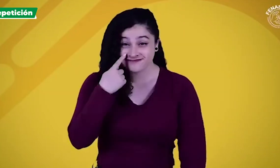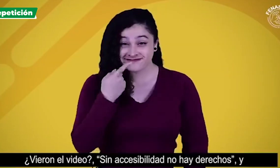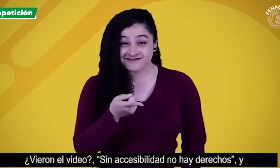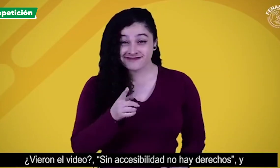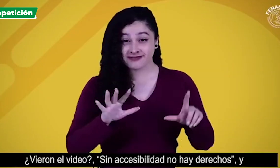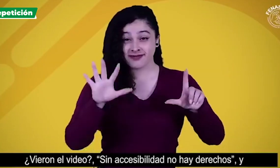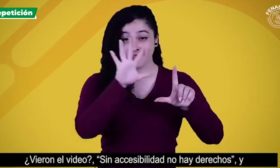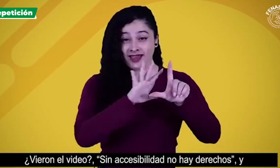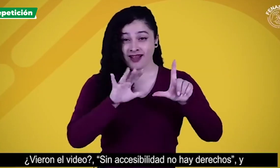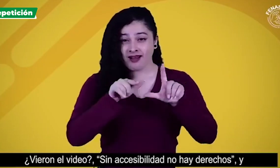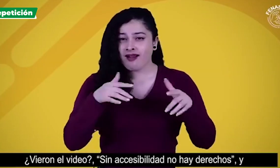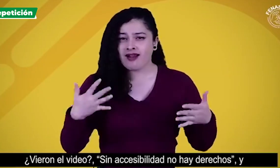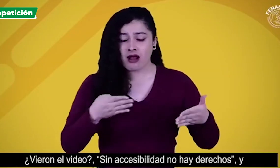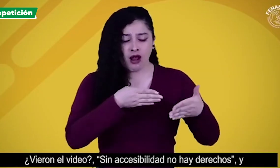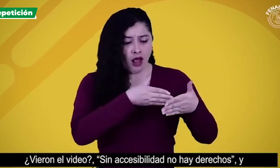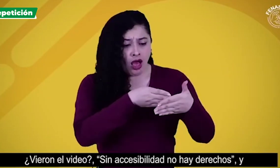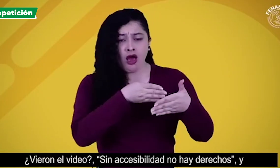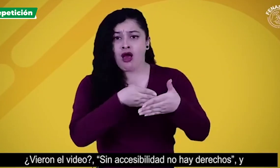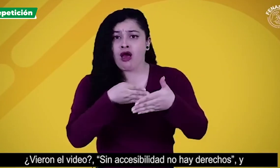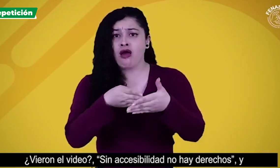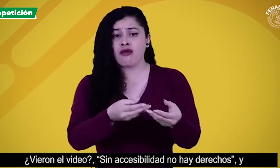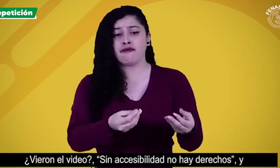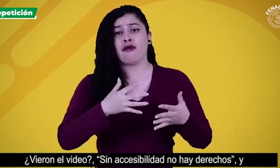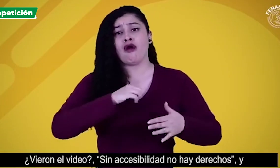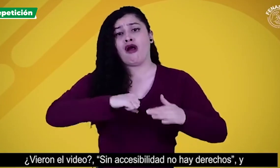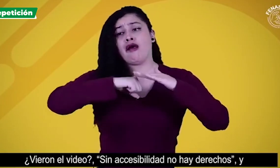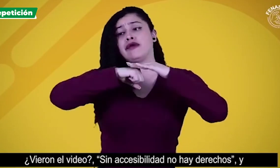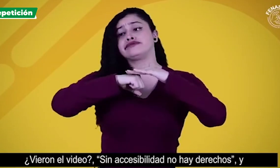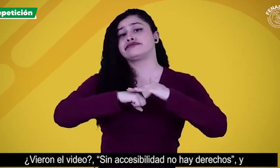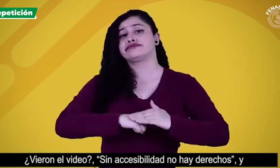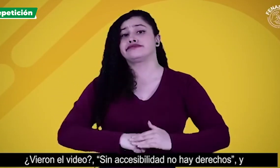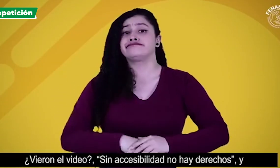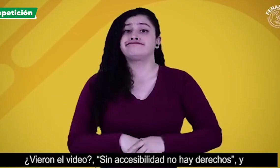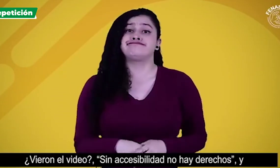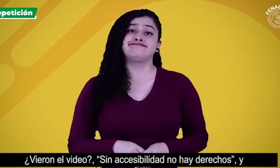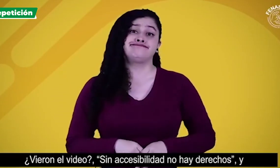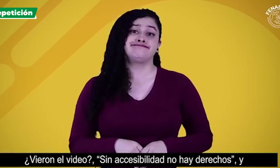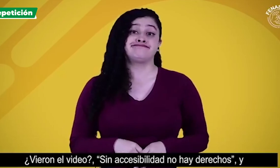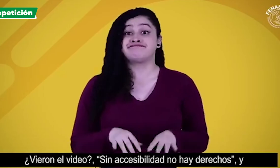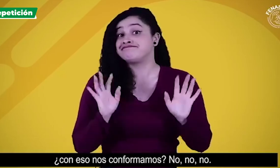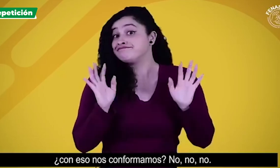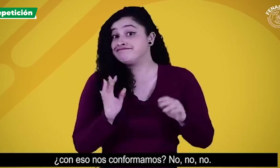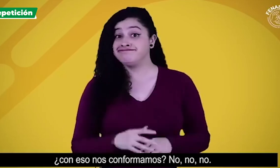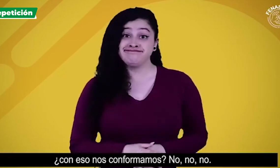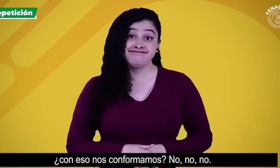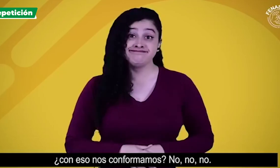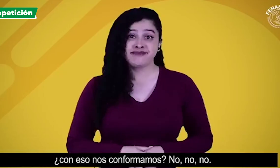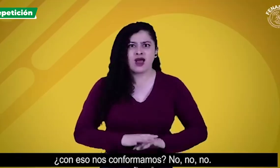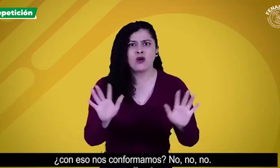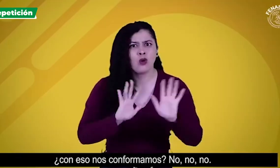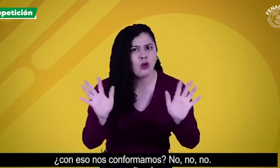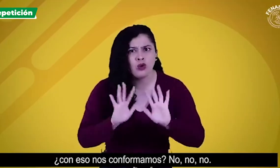vieron el vídeo sin accesibilidad no hay derechos y con esto nos conformamos no no no